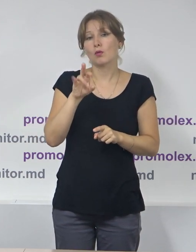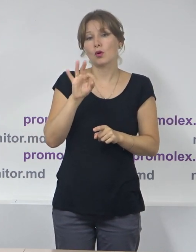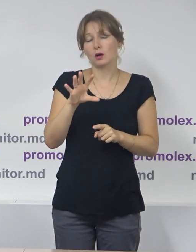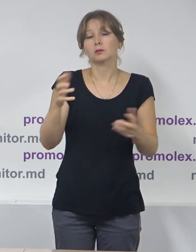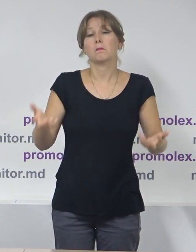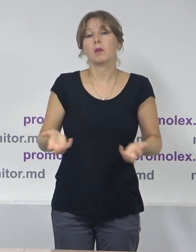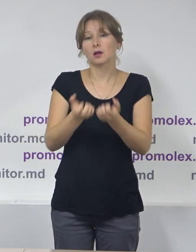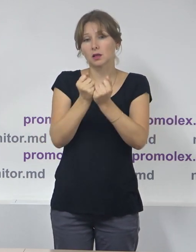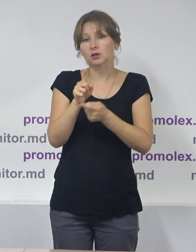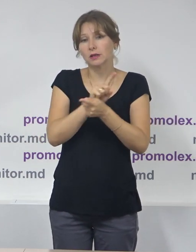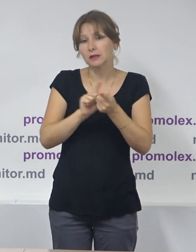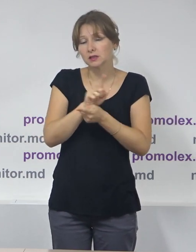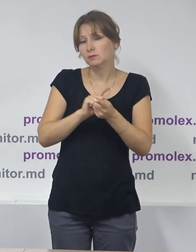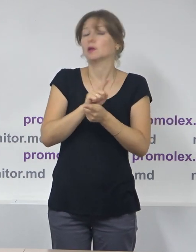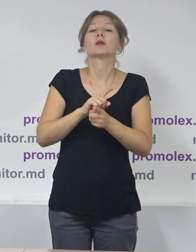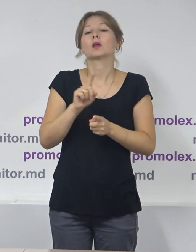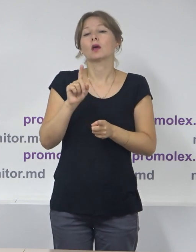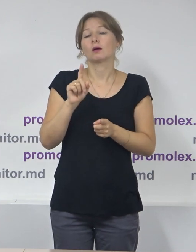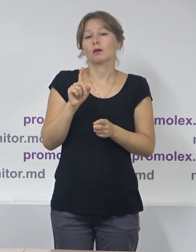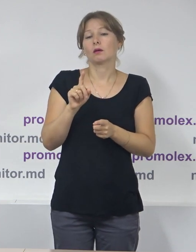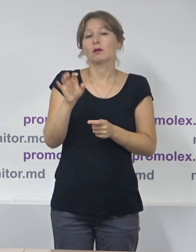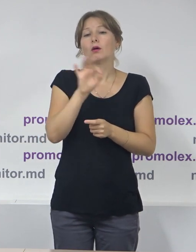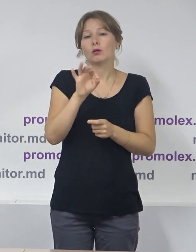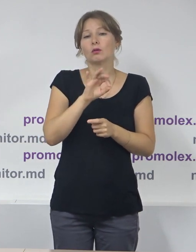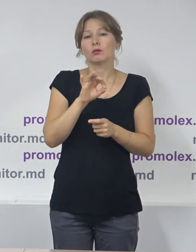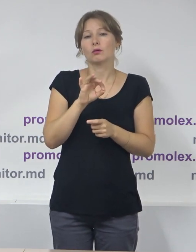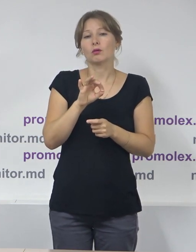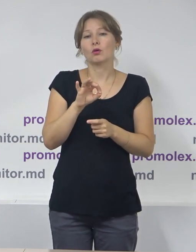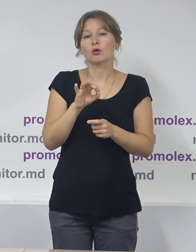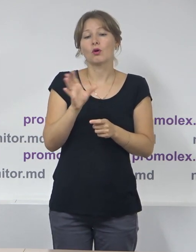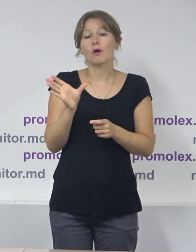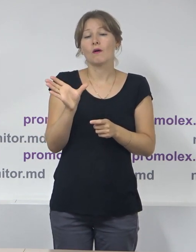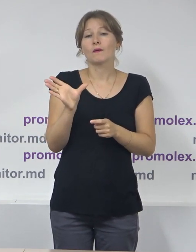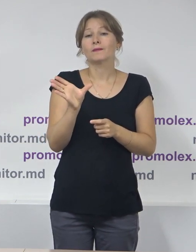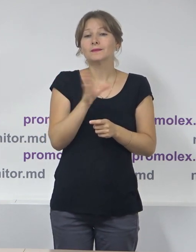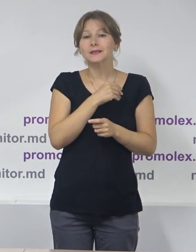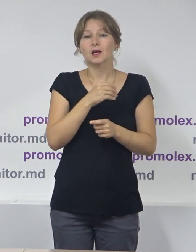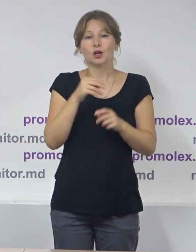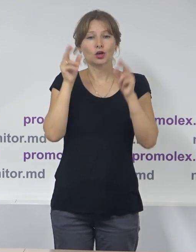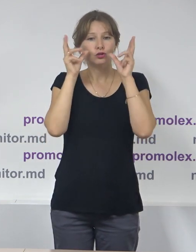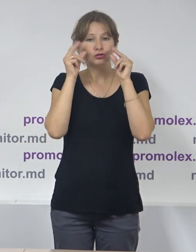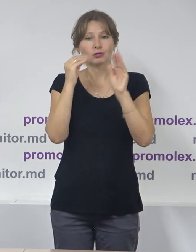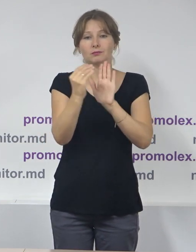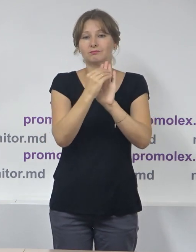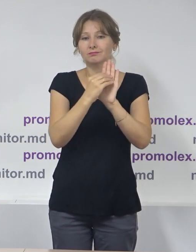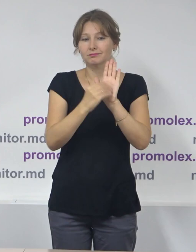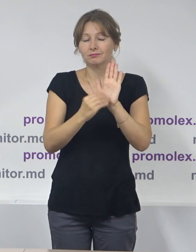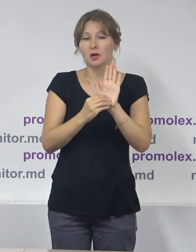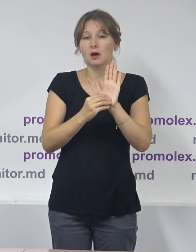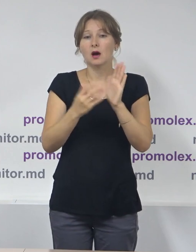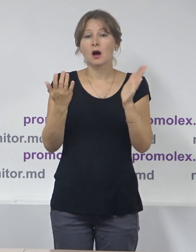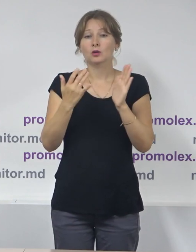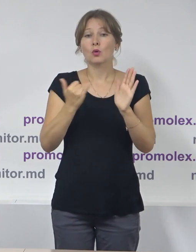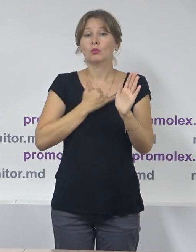modificare în sensul vorbit mai sus, ca datele de referință să fie cele prezentate de